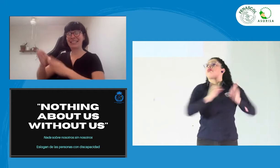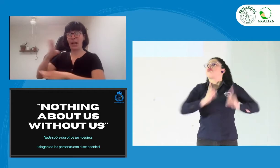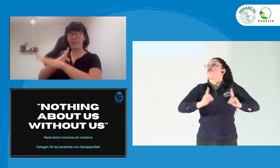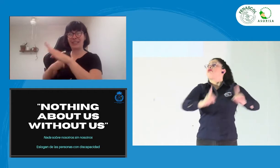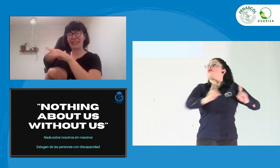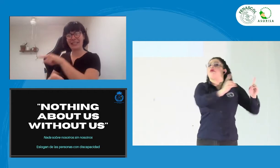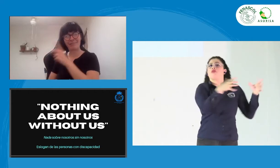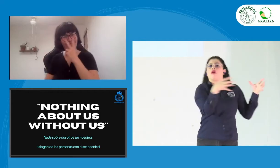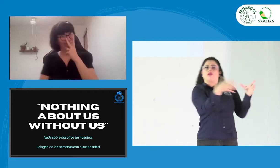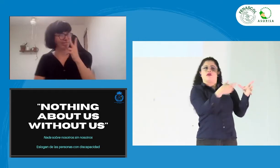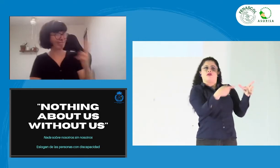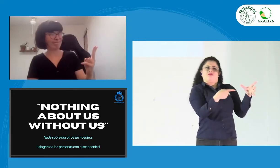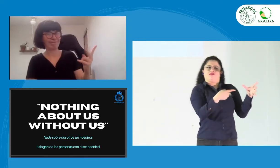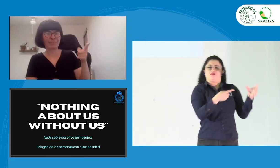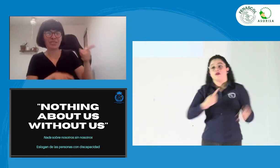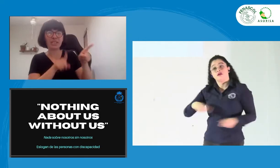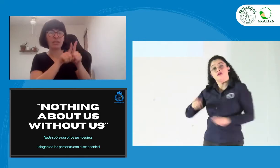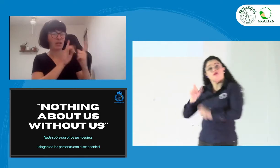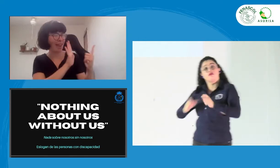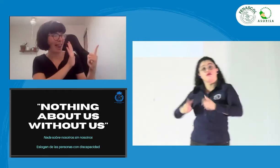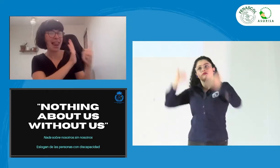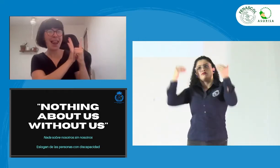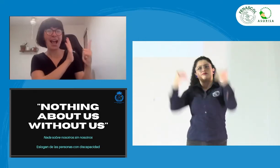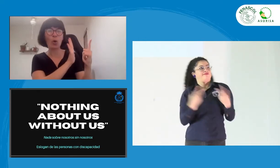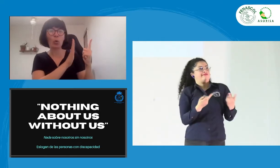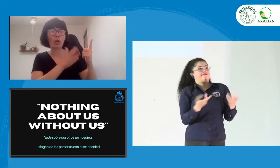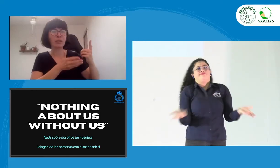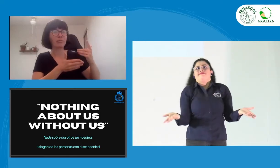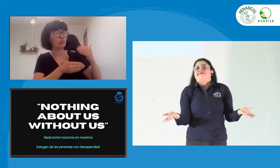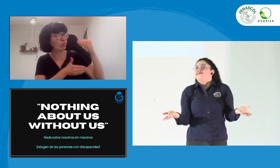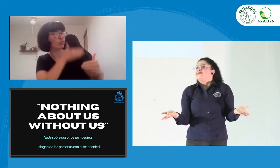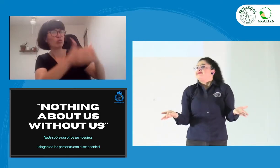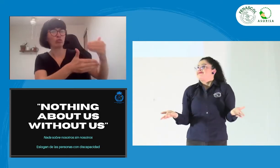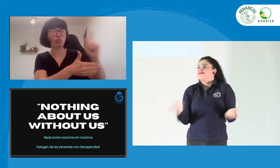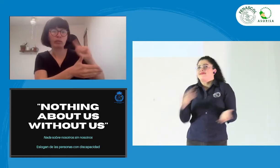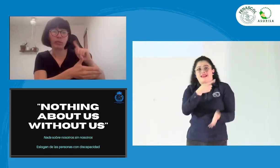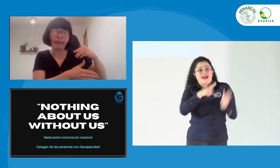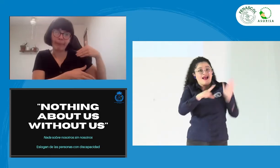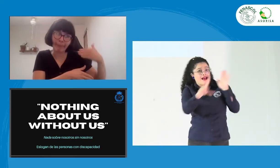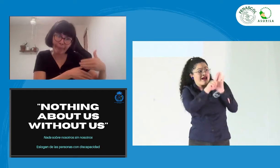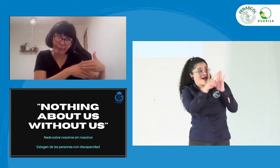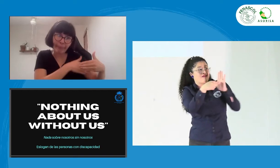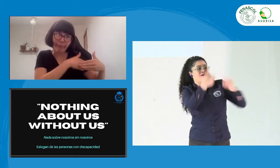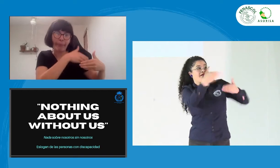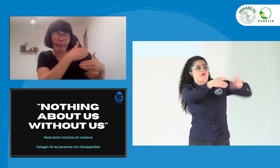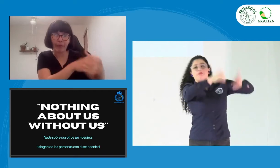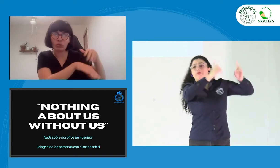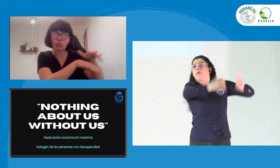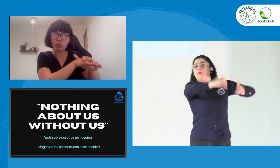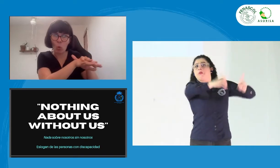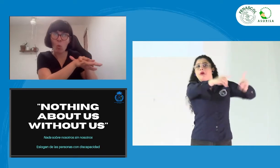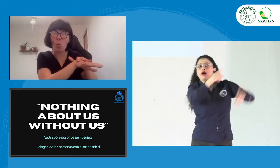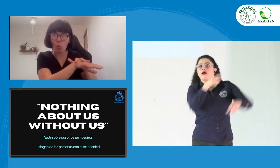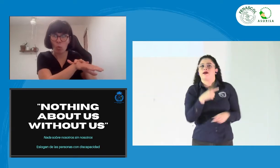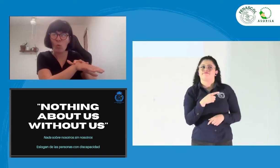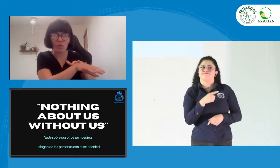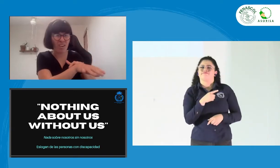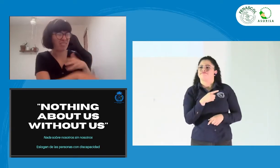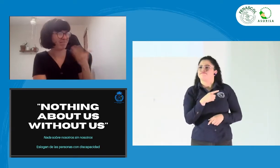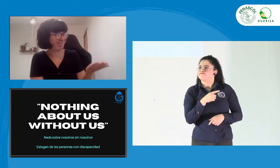Si no se hace de esta manera, pues las decisiones que se van a tomar no son las óptimas. La legislación, los diferentes instrumentos no van a